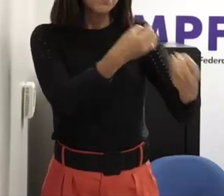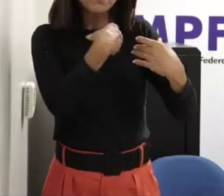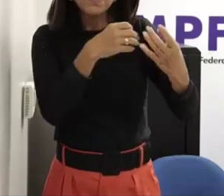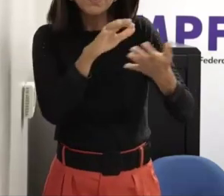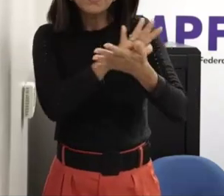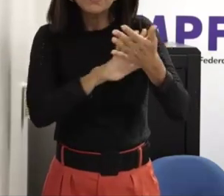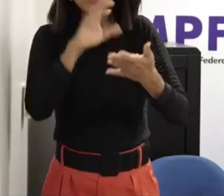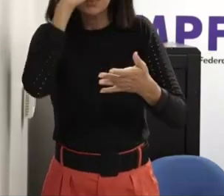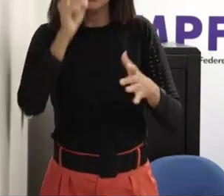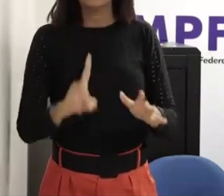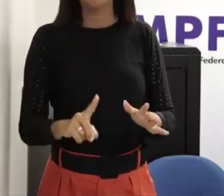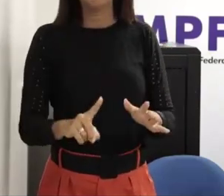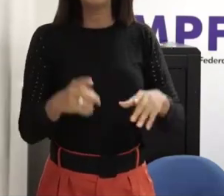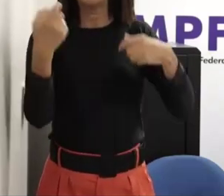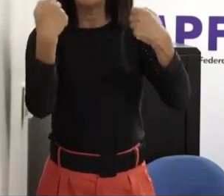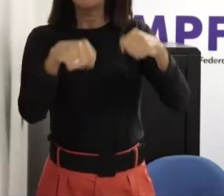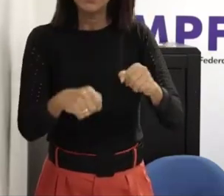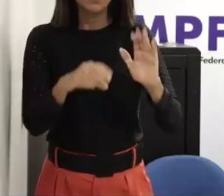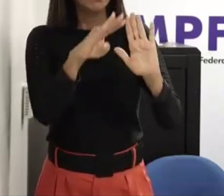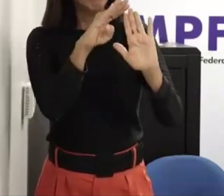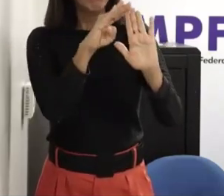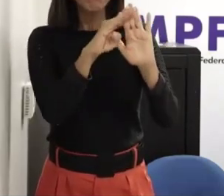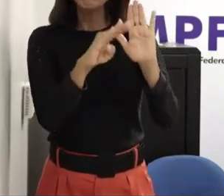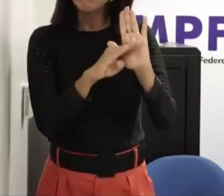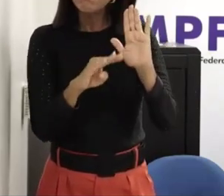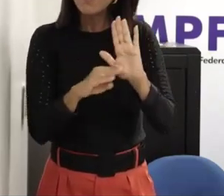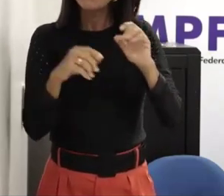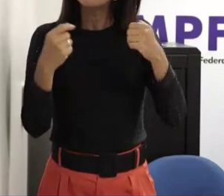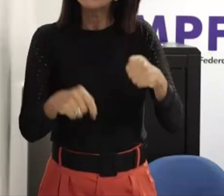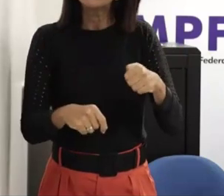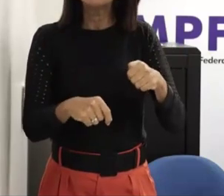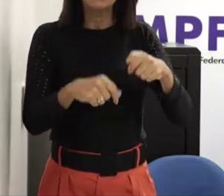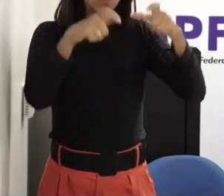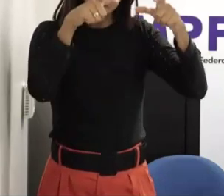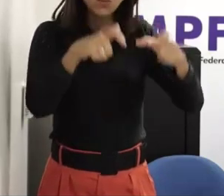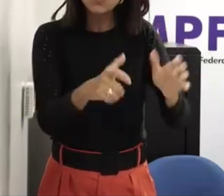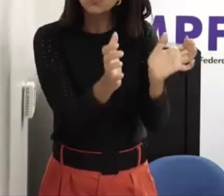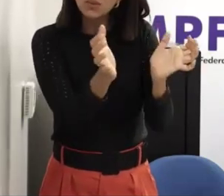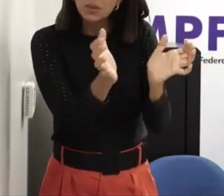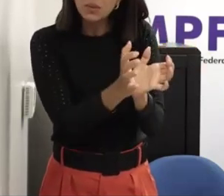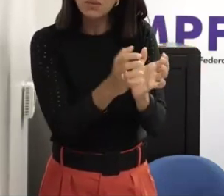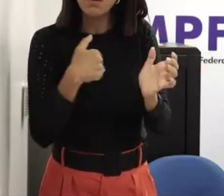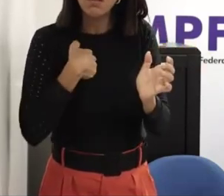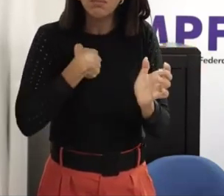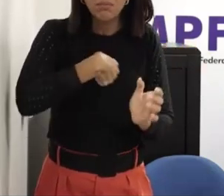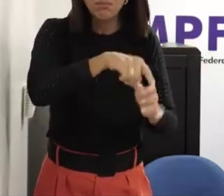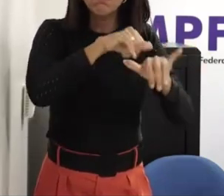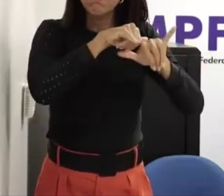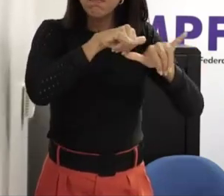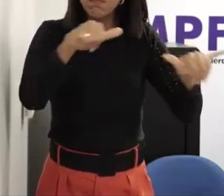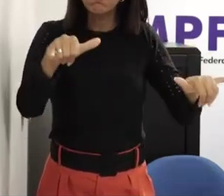porque não existe protocolo tá receber uma denúncia com quem eu falava vou falar pro diretor na outra escola ele fala pra não sei quem